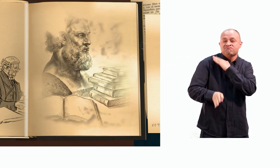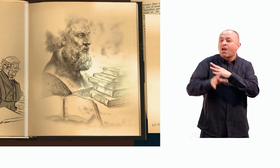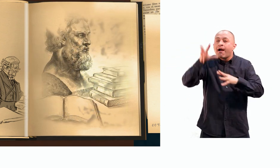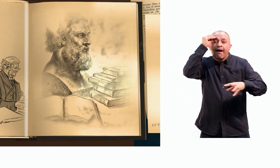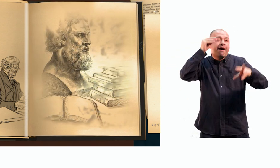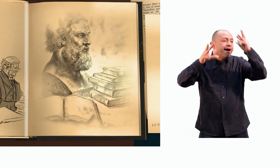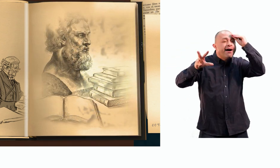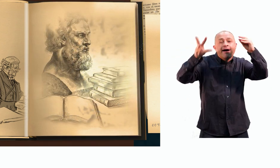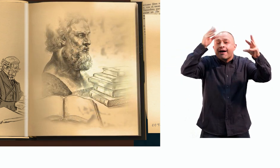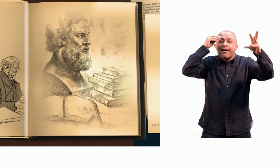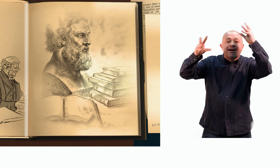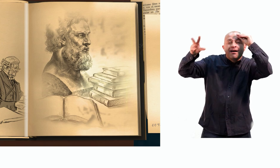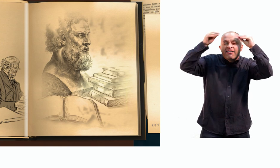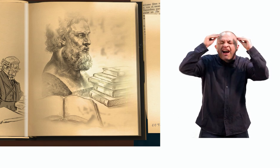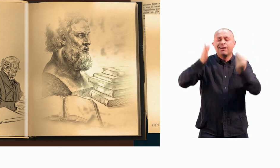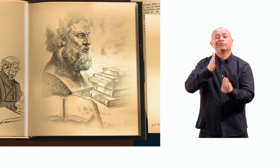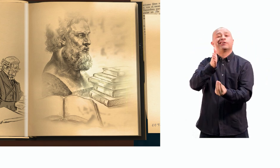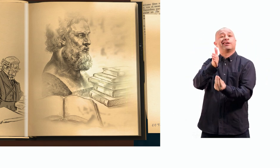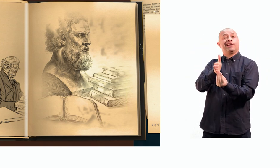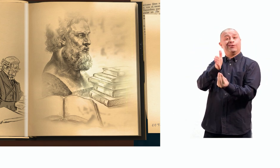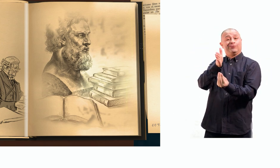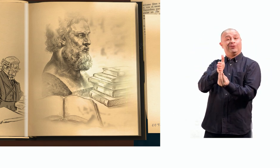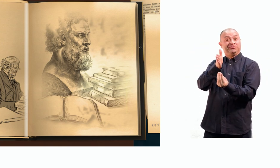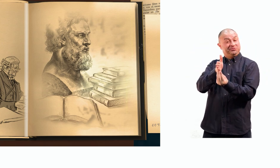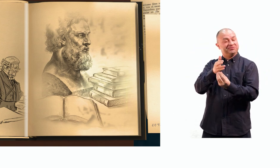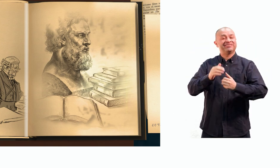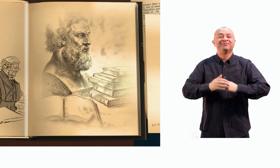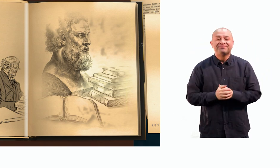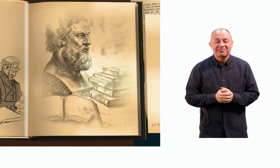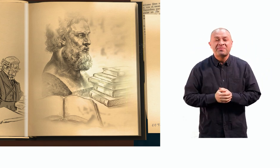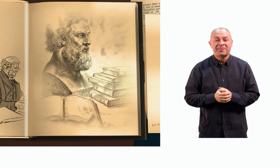para seguir orientando su aprendizaje en teología.